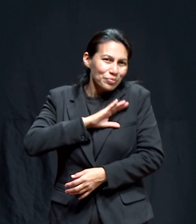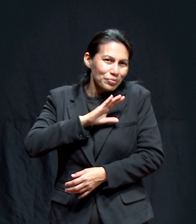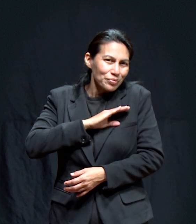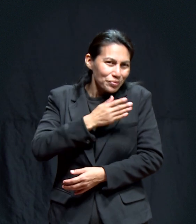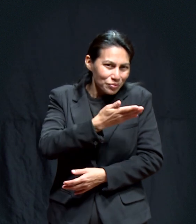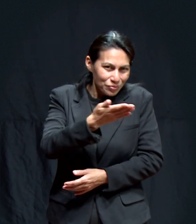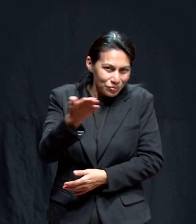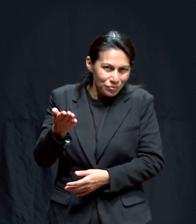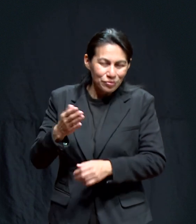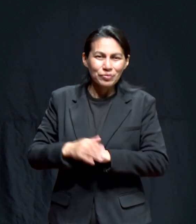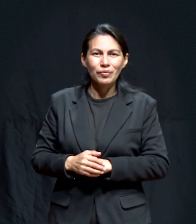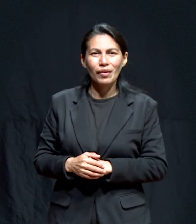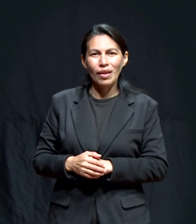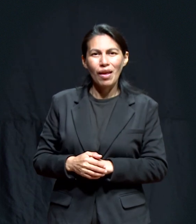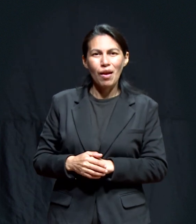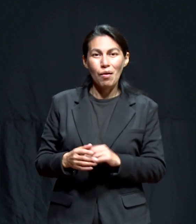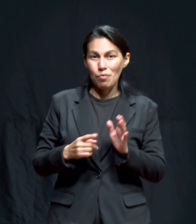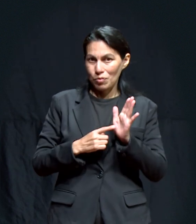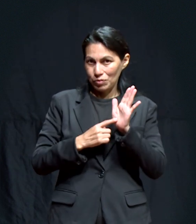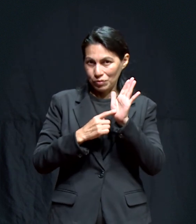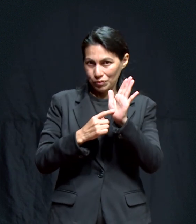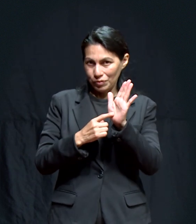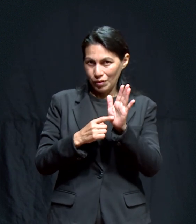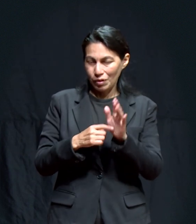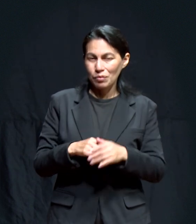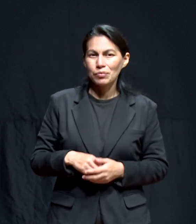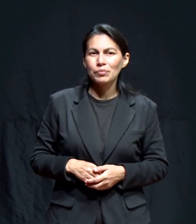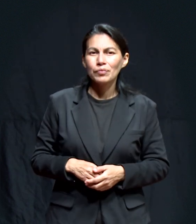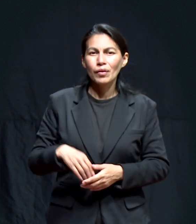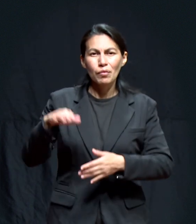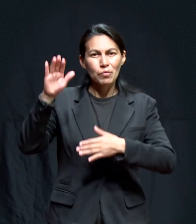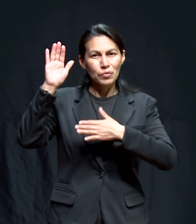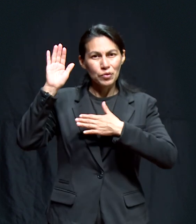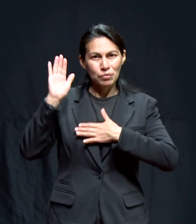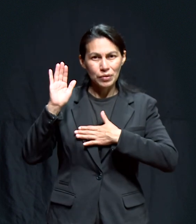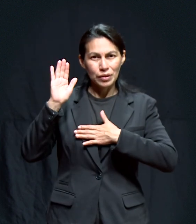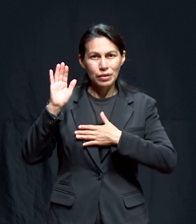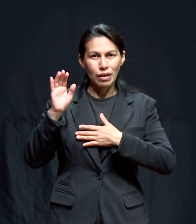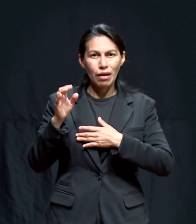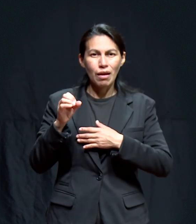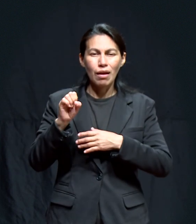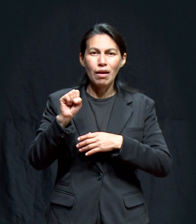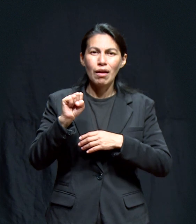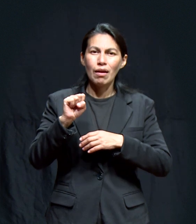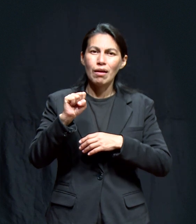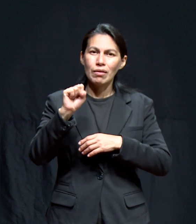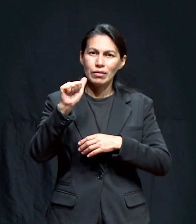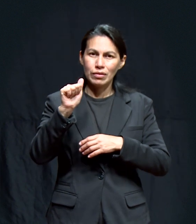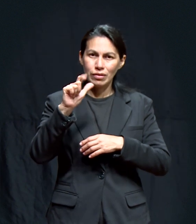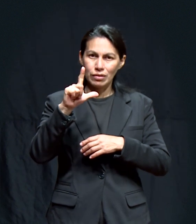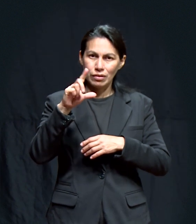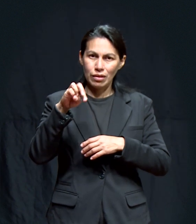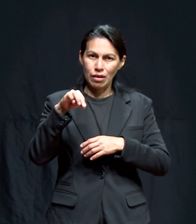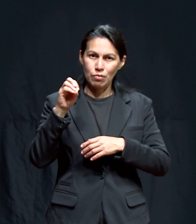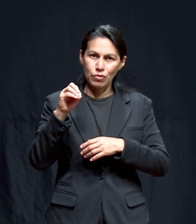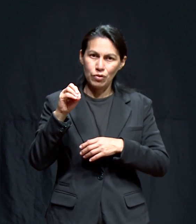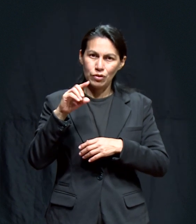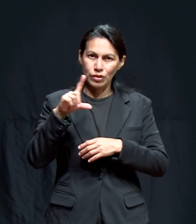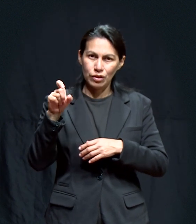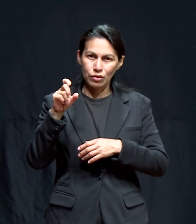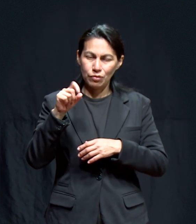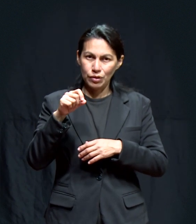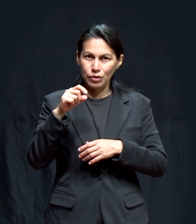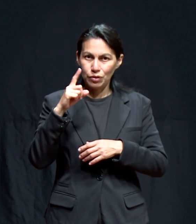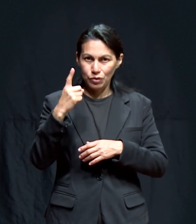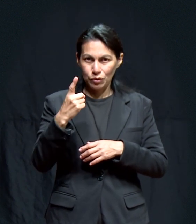nosotros Les dejamos Una promesa Para esta semana Está en el Salmo 121 7 y 8 El